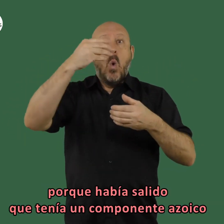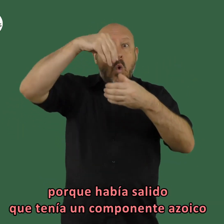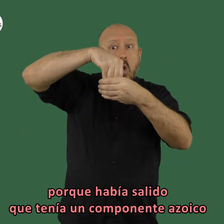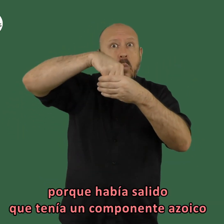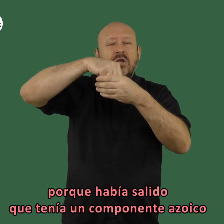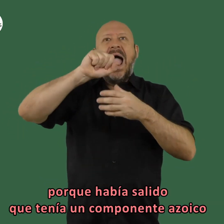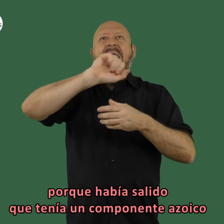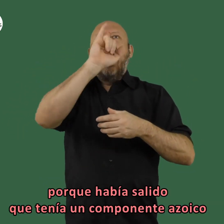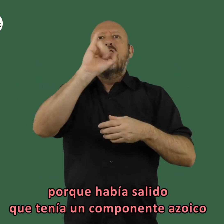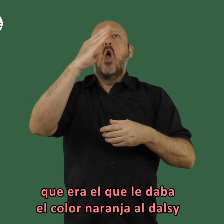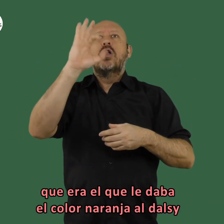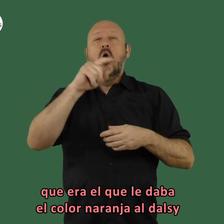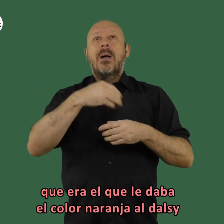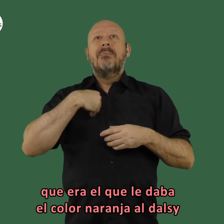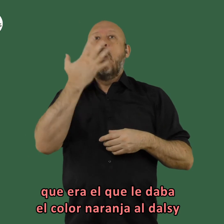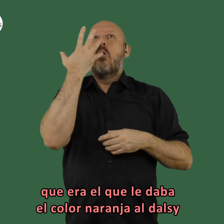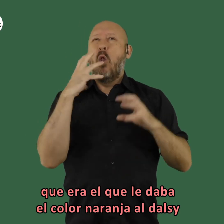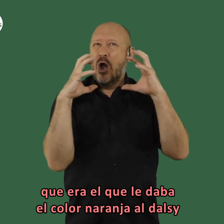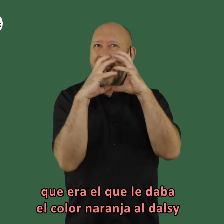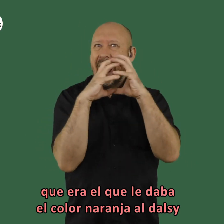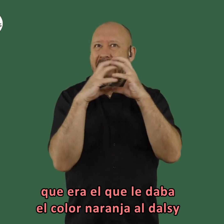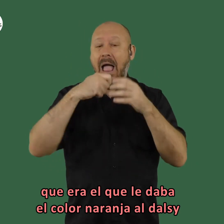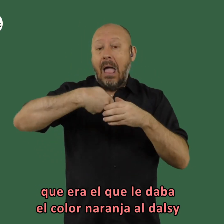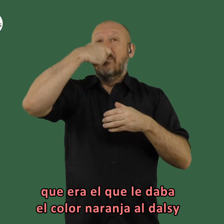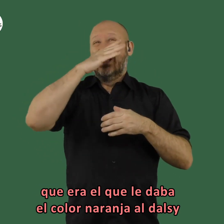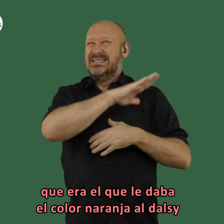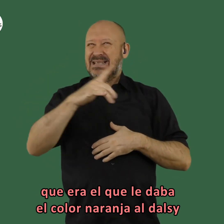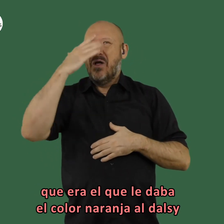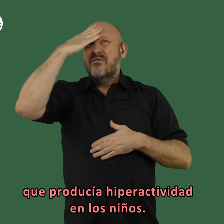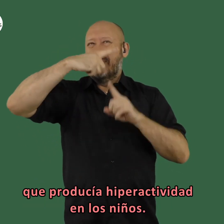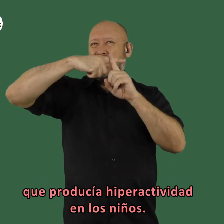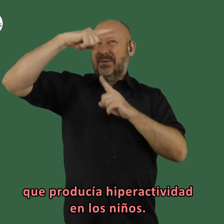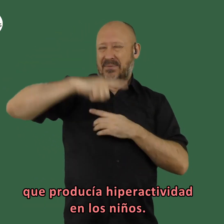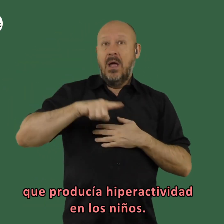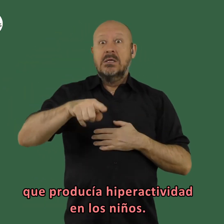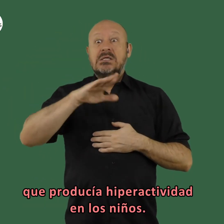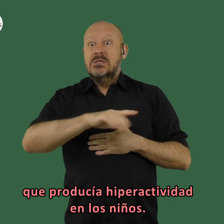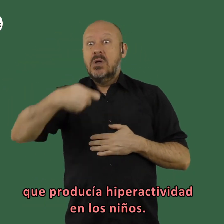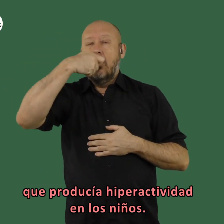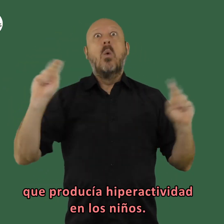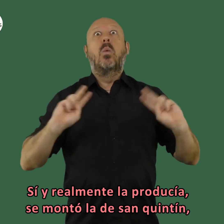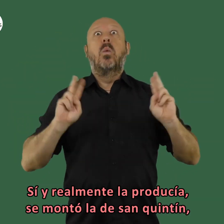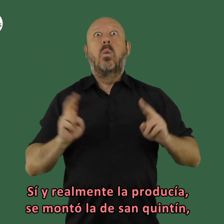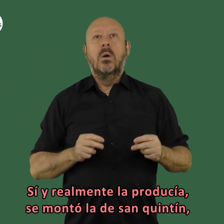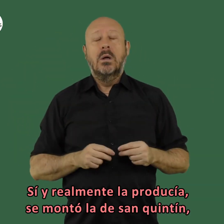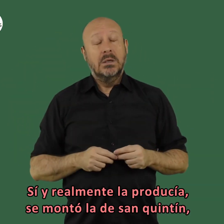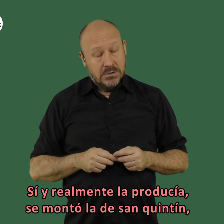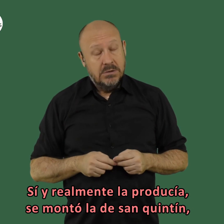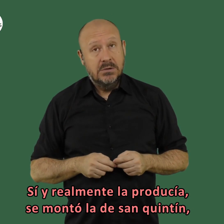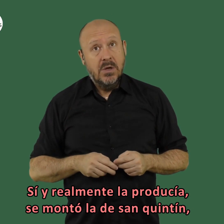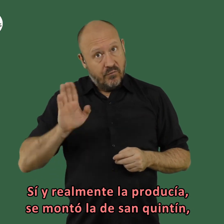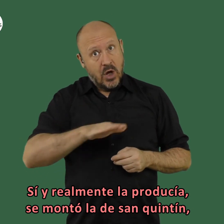porque había salido que tenía un componente azoico que el que le da el color naranja al dalsi que producía hiperactividad en los niños y